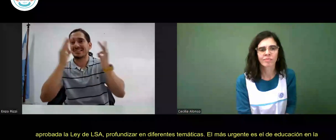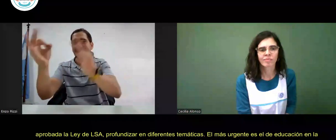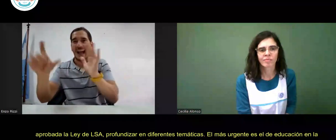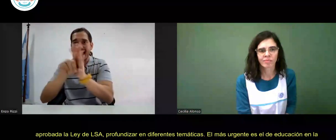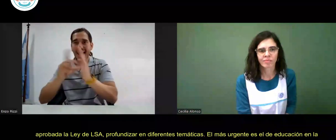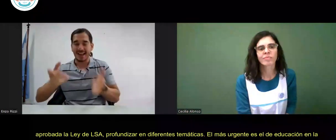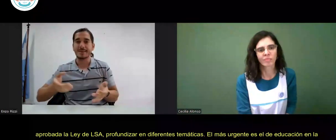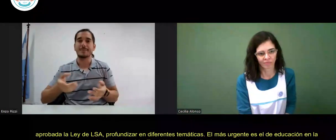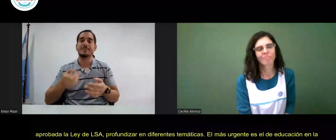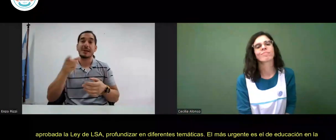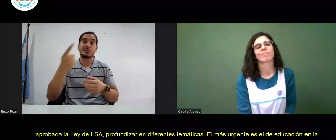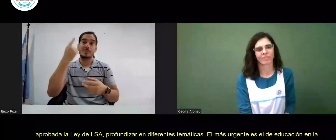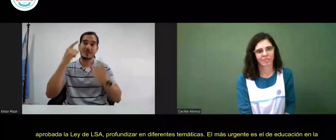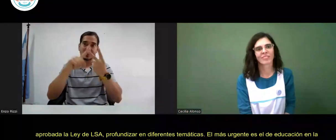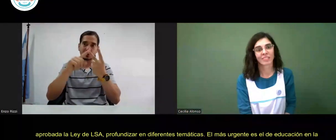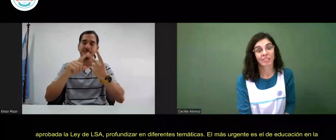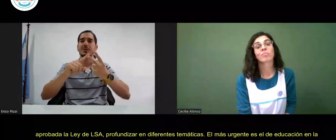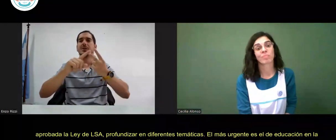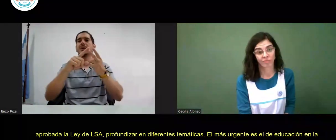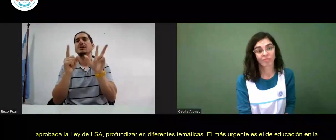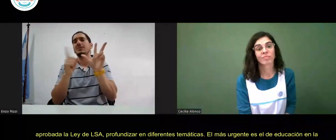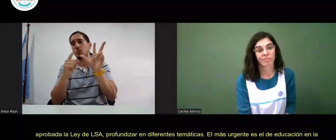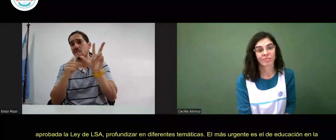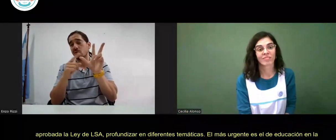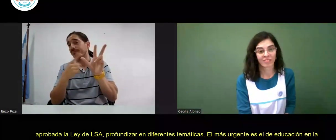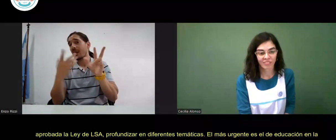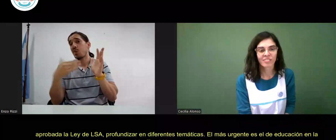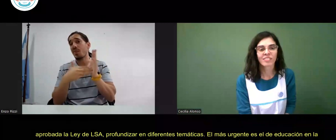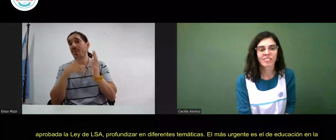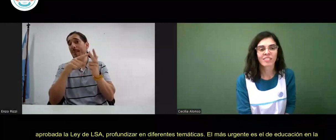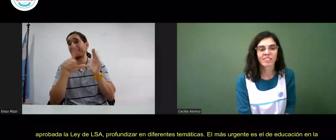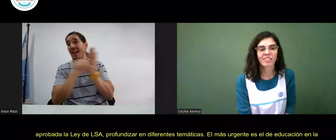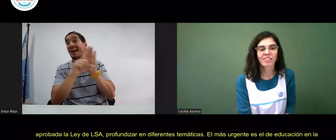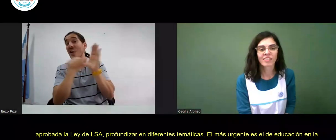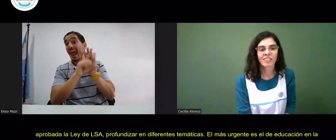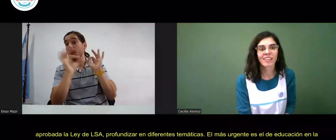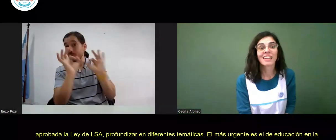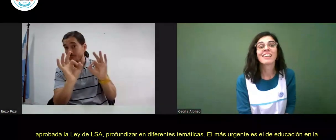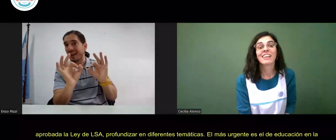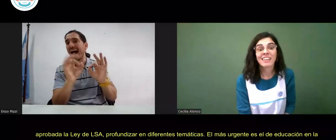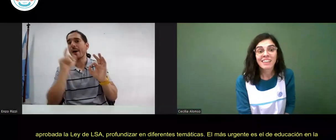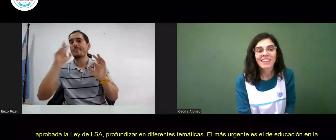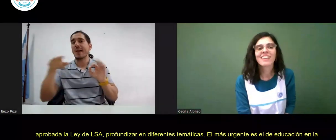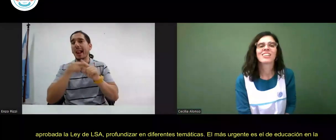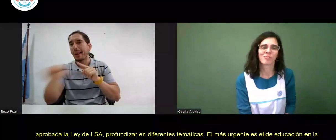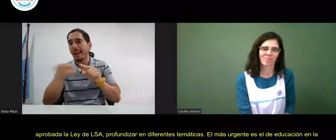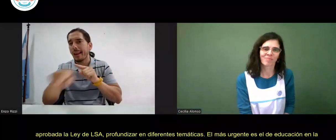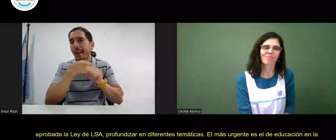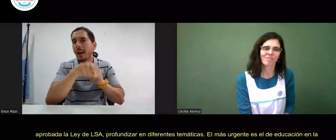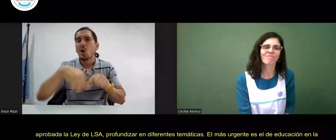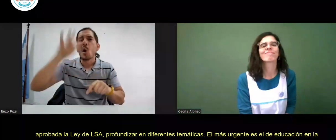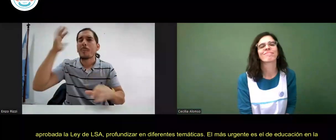También, una vez que estuviera aprobada la ley del S.A., profundizar en diferentes temáticas.